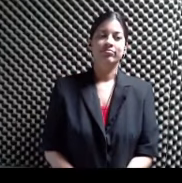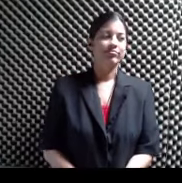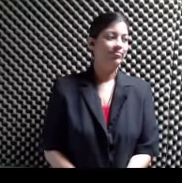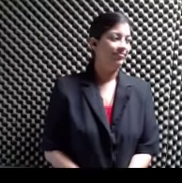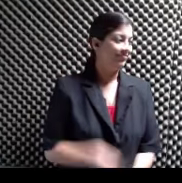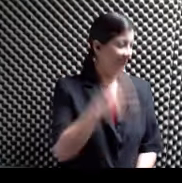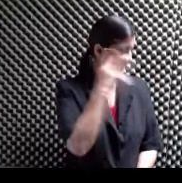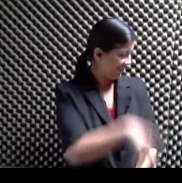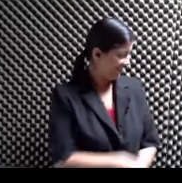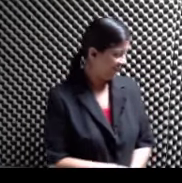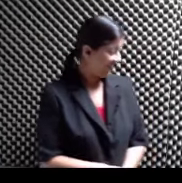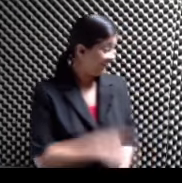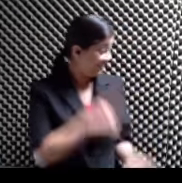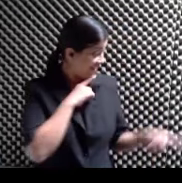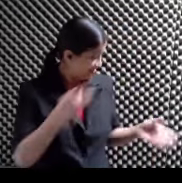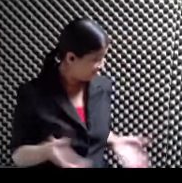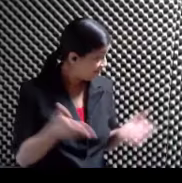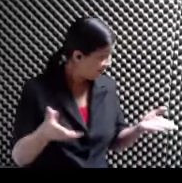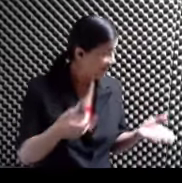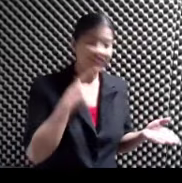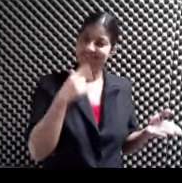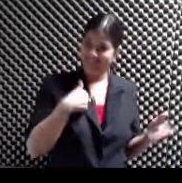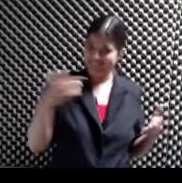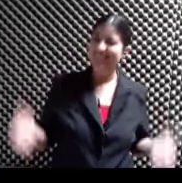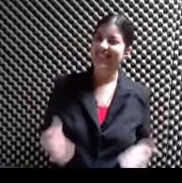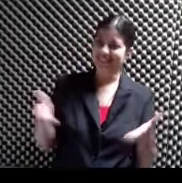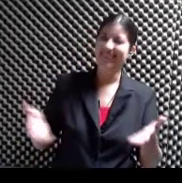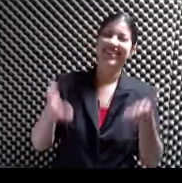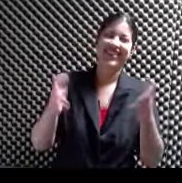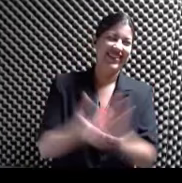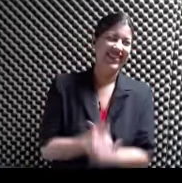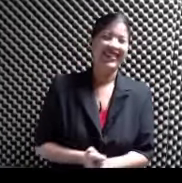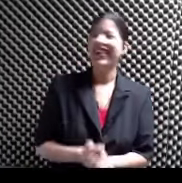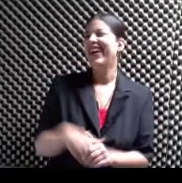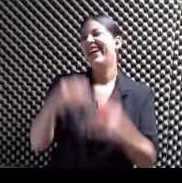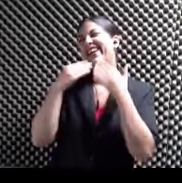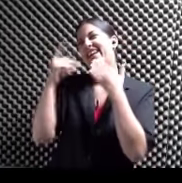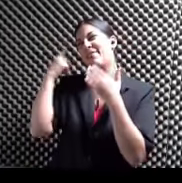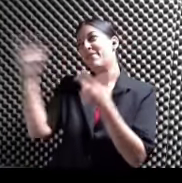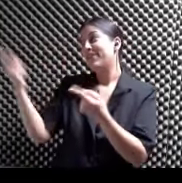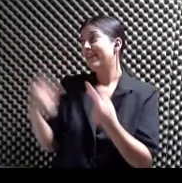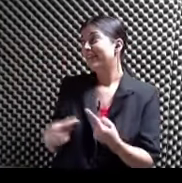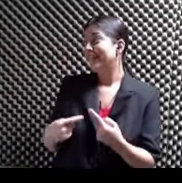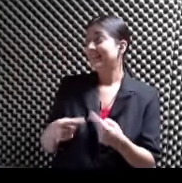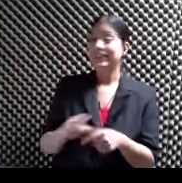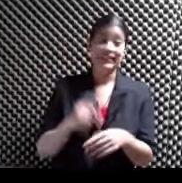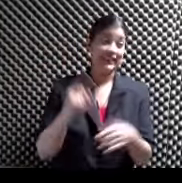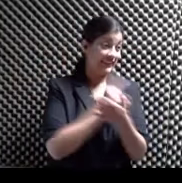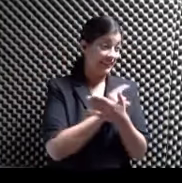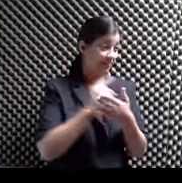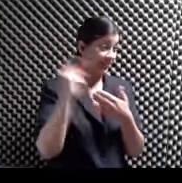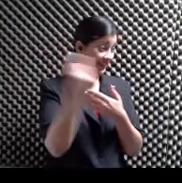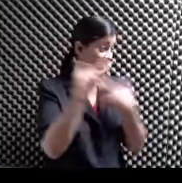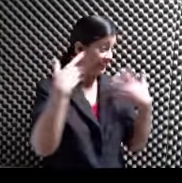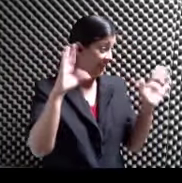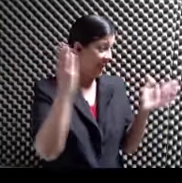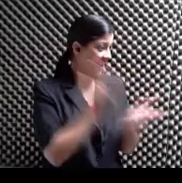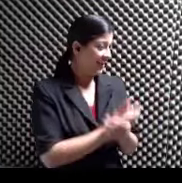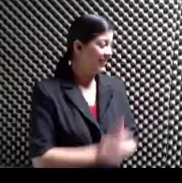Estás entusiasmado Estoy entusiasmado Tú mucha entusiasmo Gracias por estar con nosotros Hasta la semana que viene Bueno